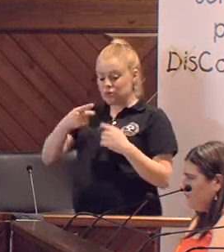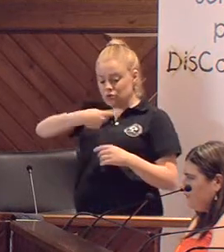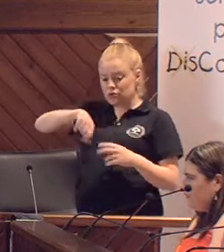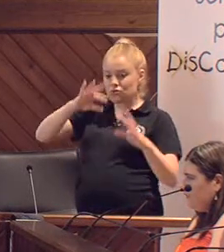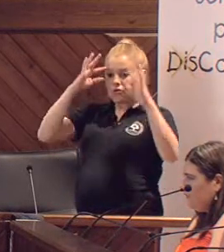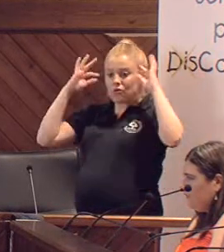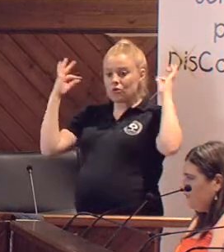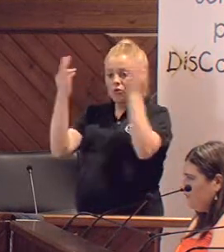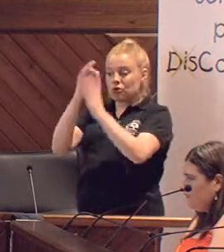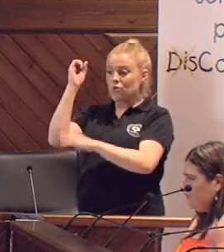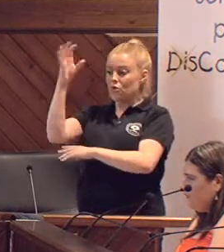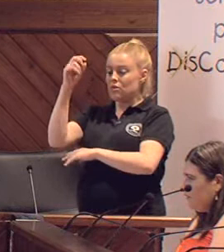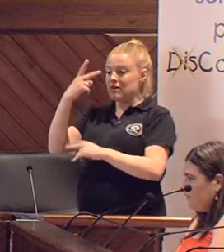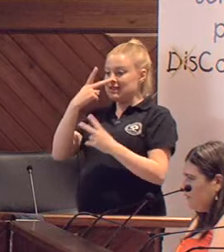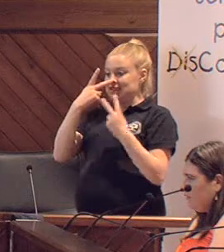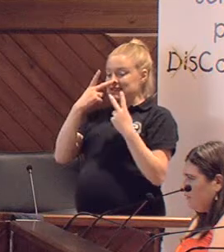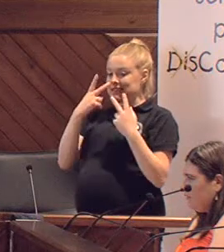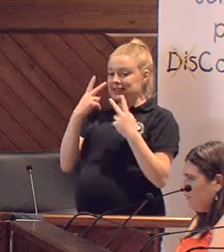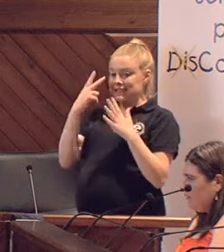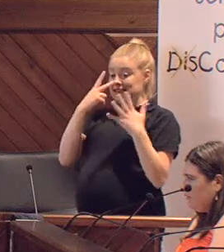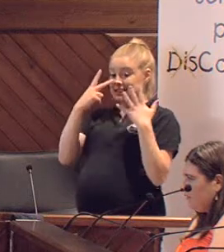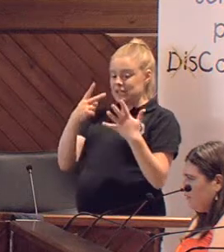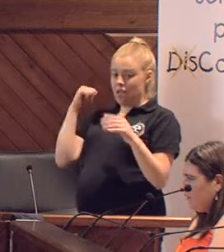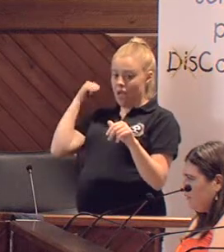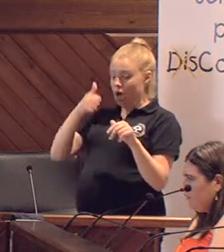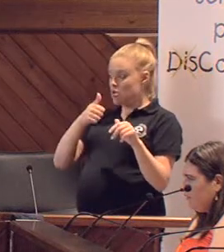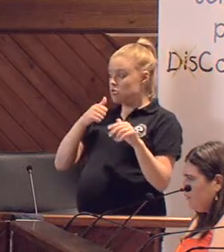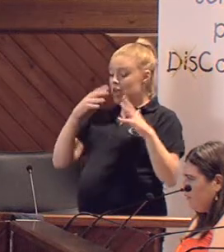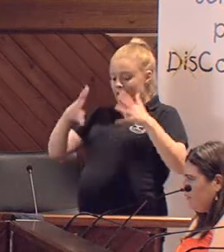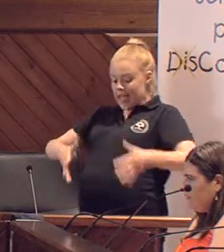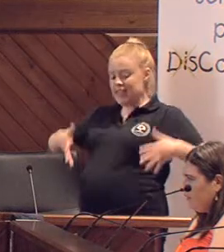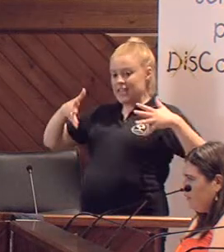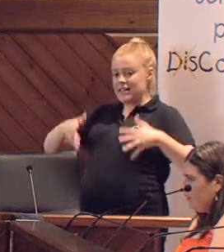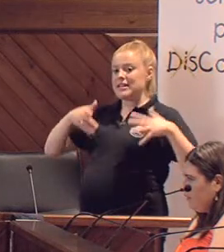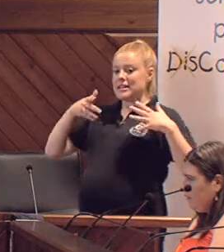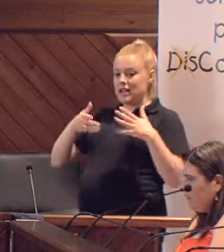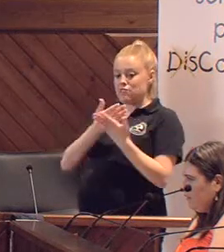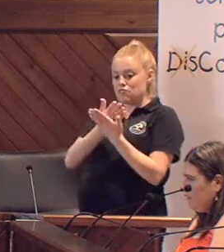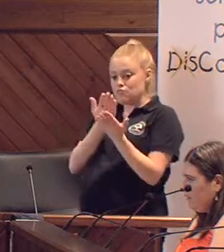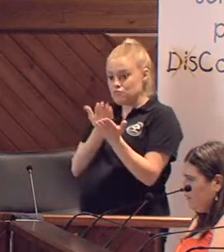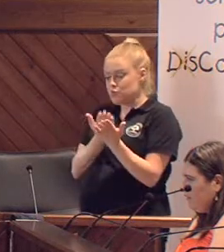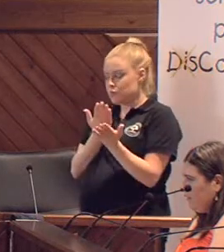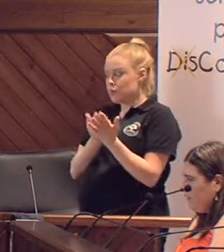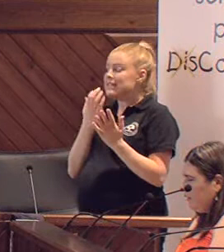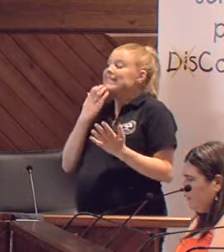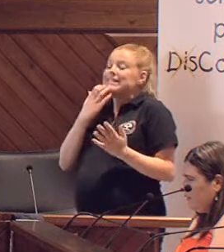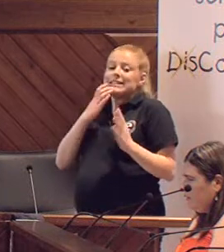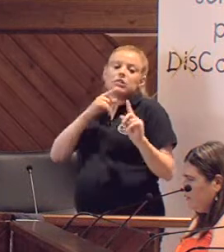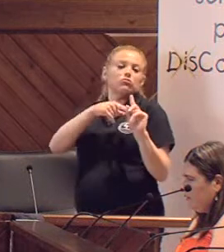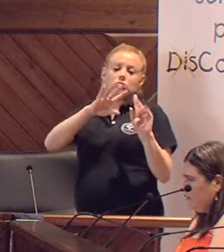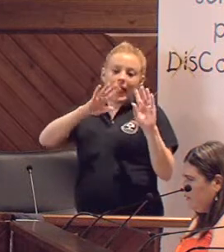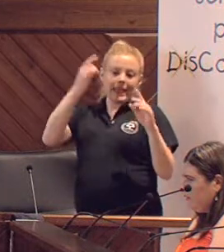se hacen unas jornadas que llevan siete años. Ustedes habían hecho este año las primeras jornadas y el CAN ha hecho una propuesta que nosotros lo metemos. Lo digo si os sirve de idea, simplemente.